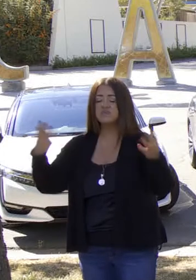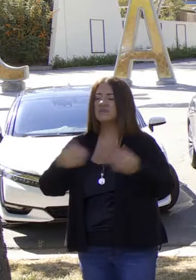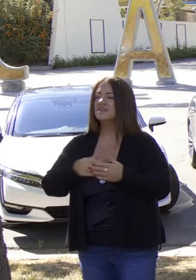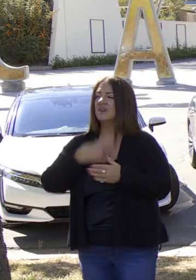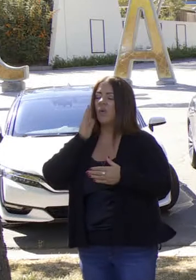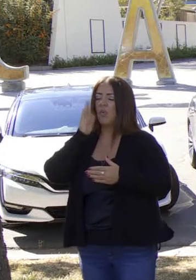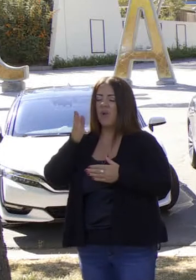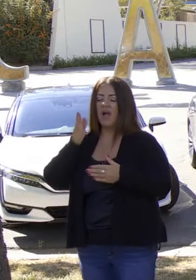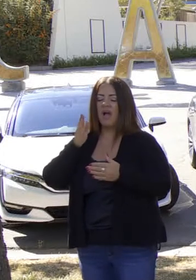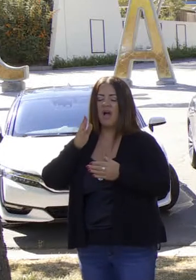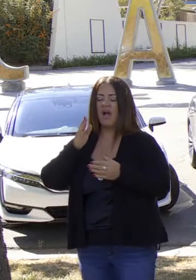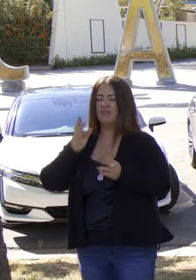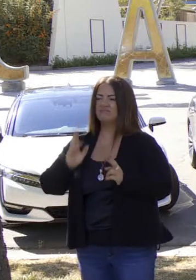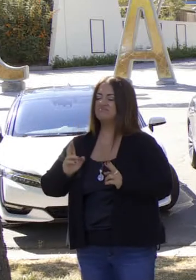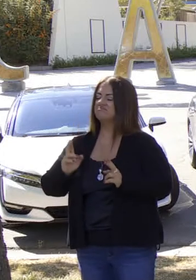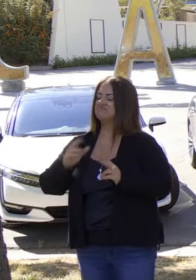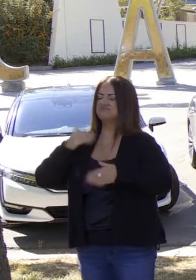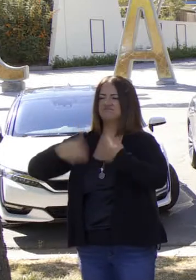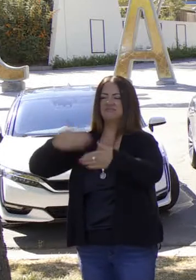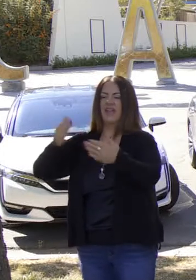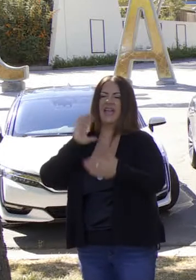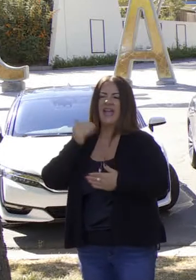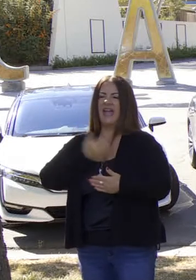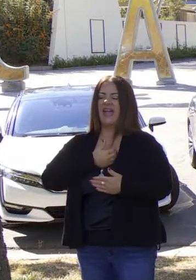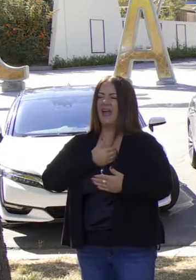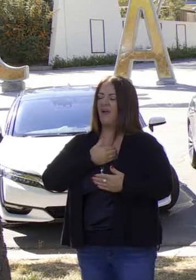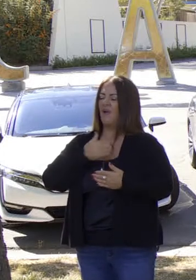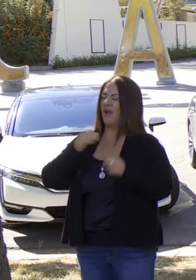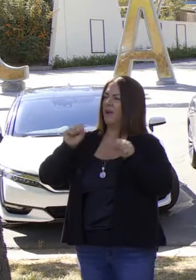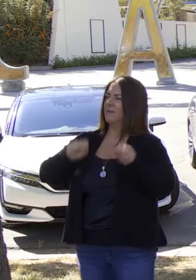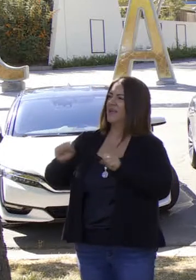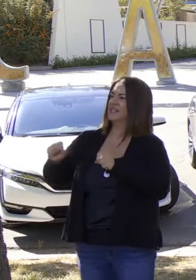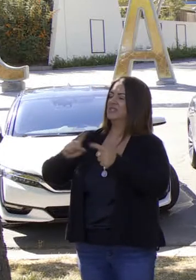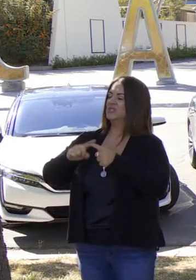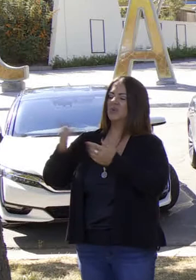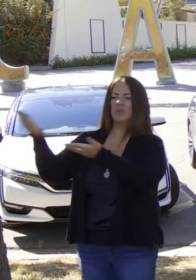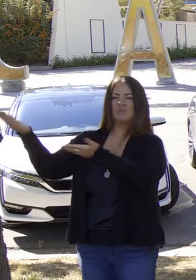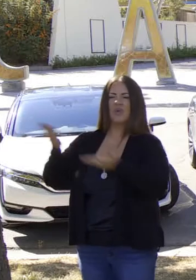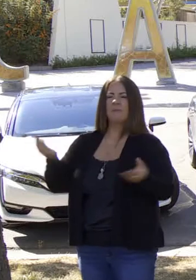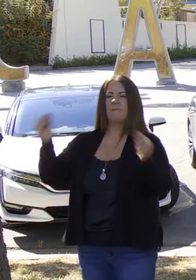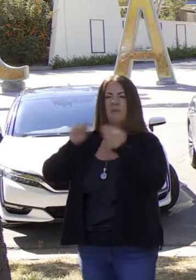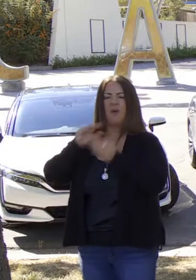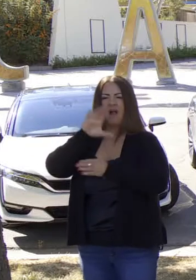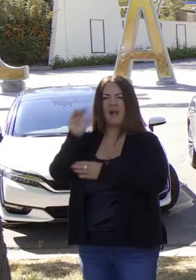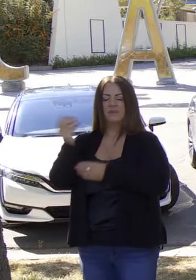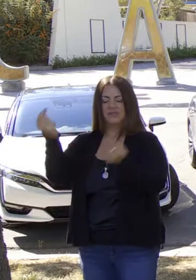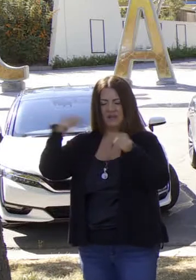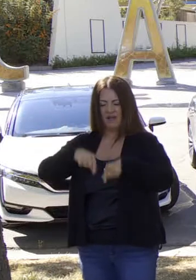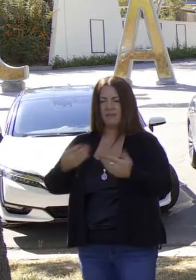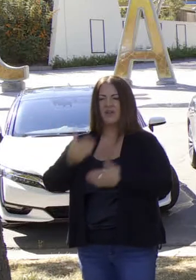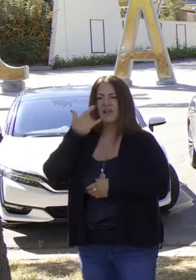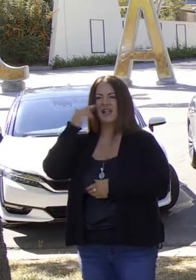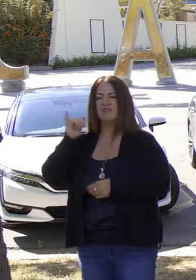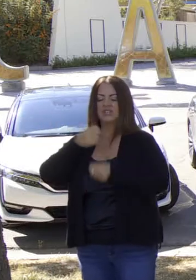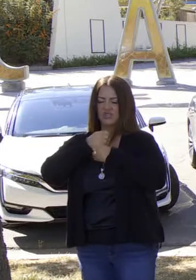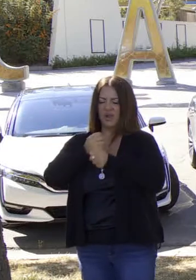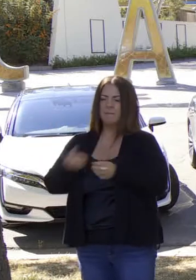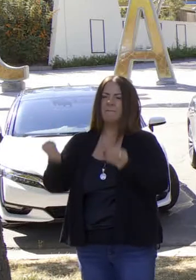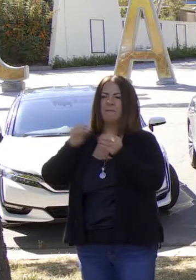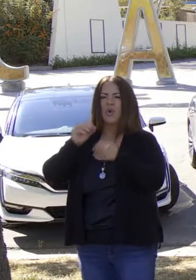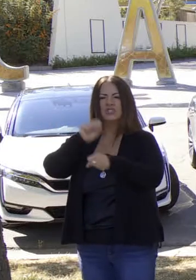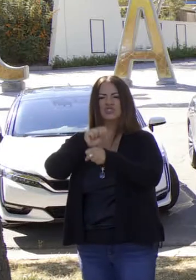La oportunidad de acelerar la innovación en el espíritu empresarial. La oportunidad de traer a más compañías al estado de